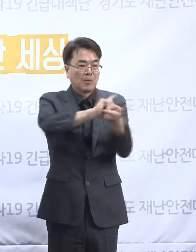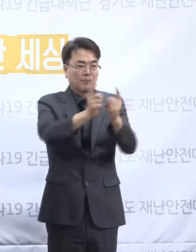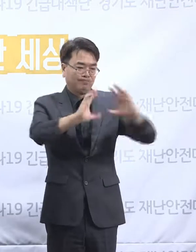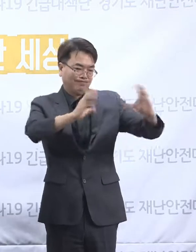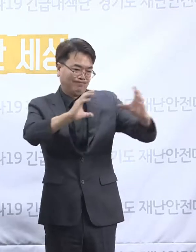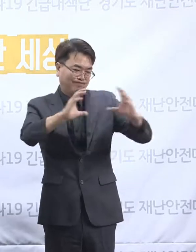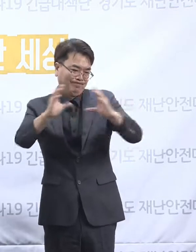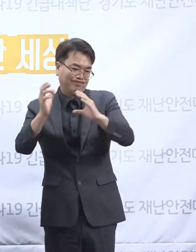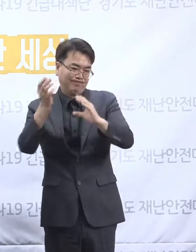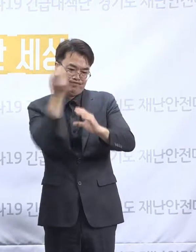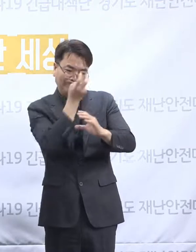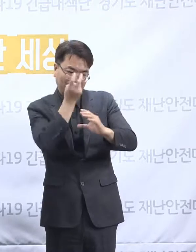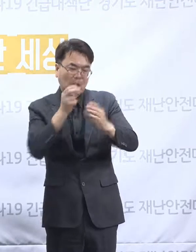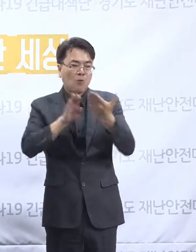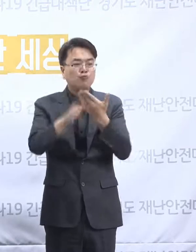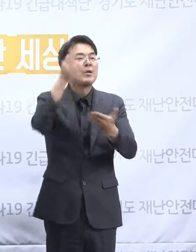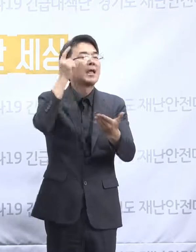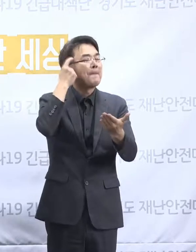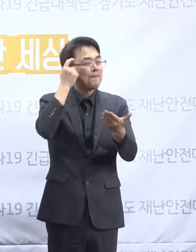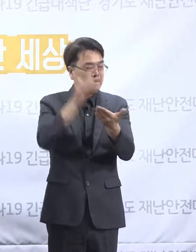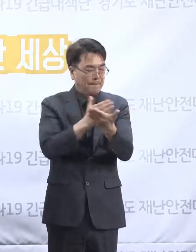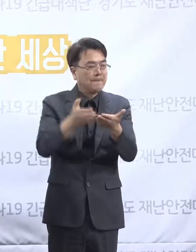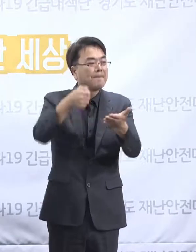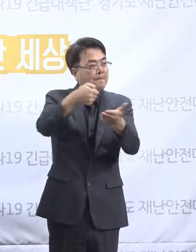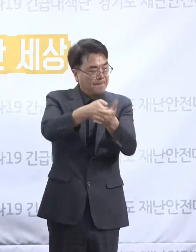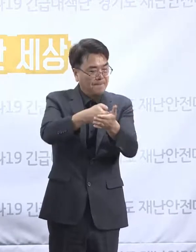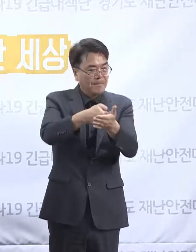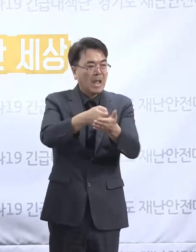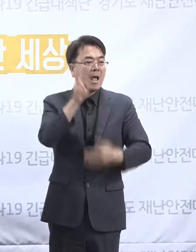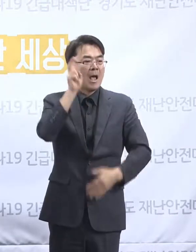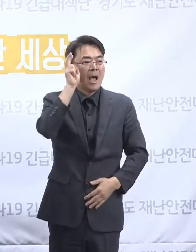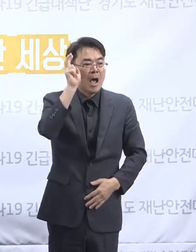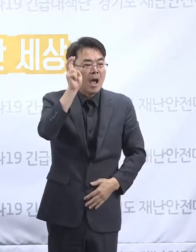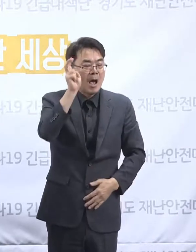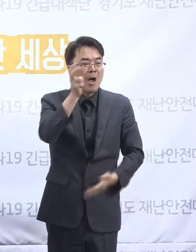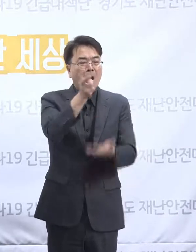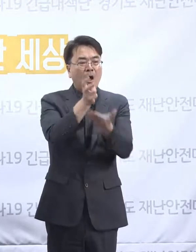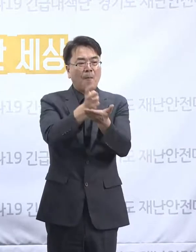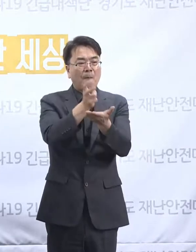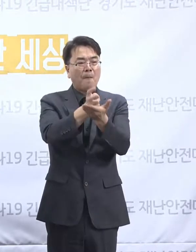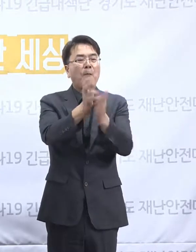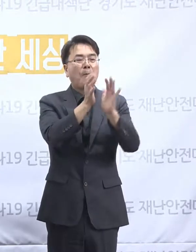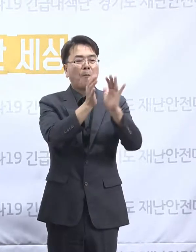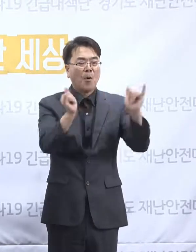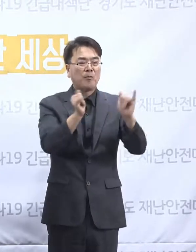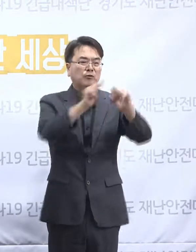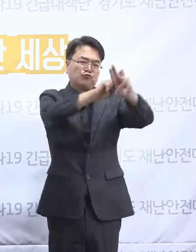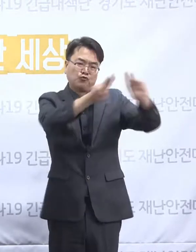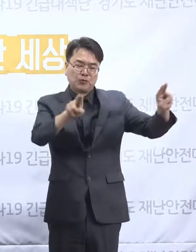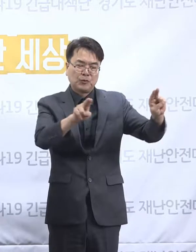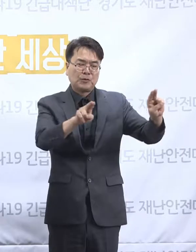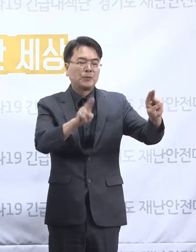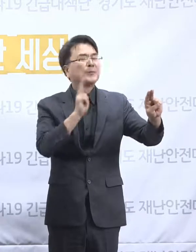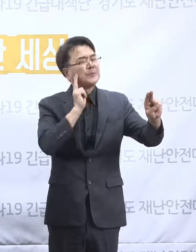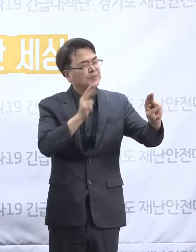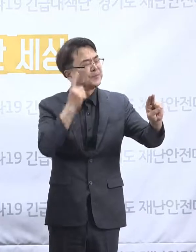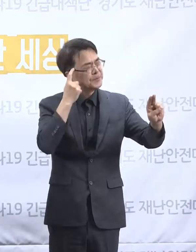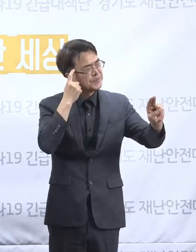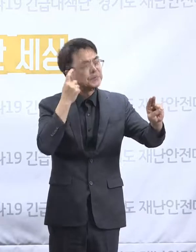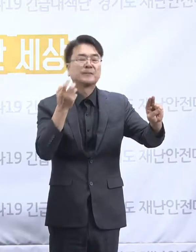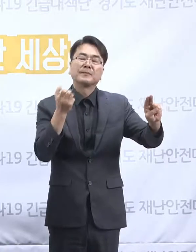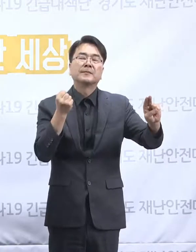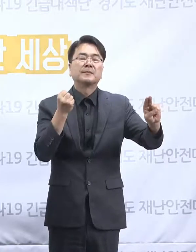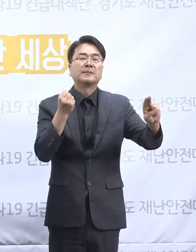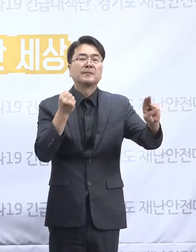판단을 하시겠습니다마는 법인 설리버가 취소는 굉장히 과하다는 게 개인적인 생각이고요. 그리고 이사에